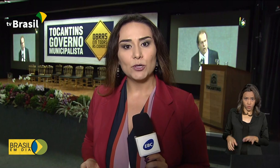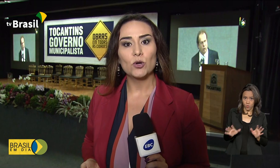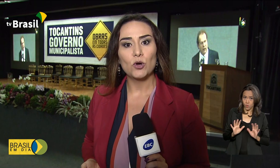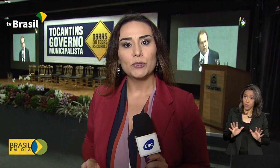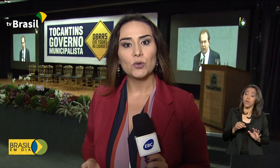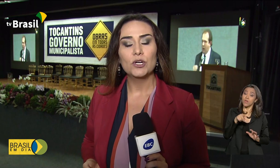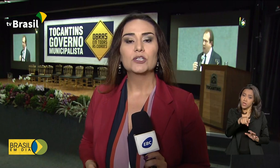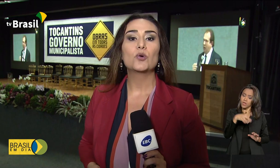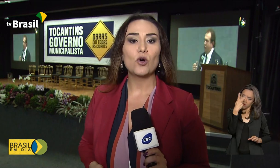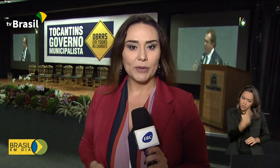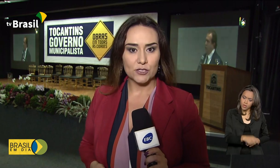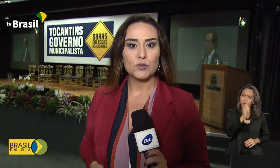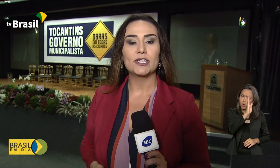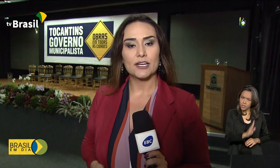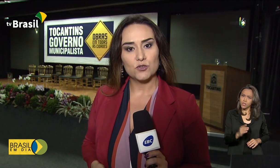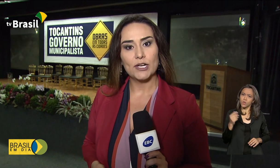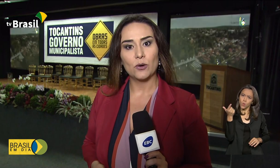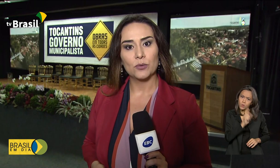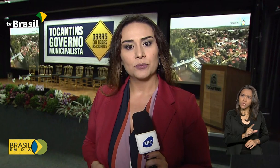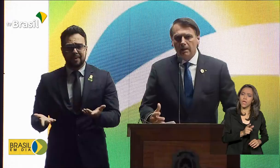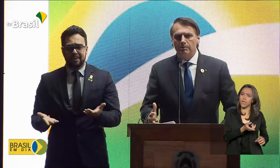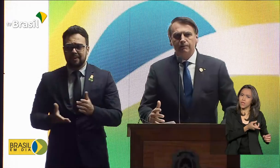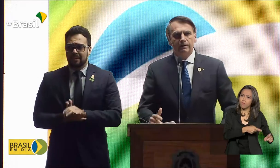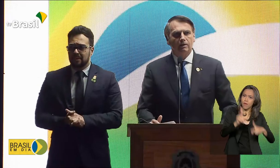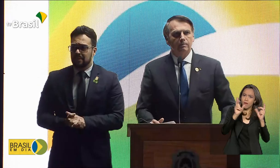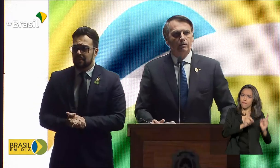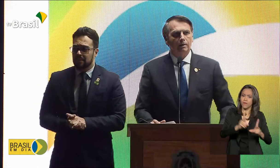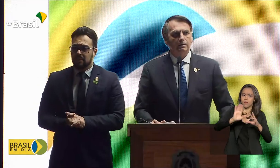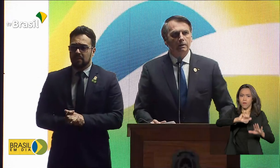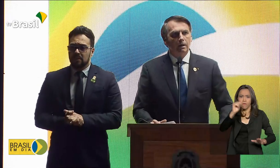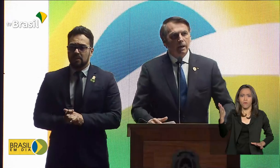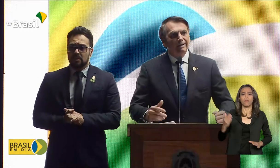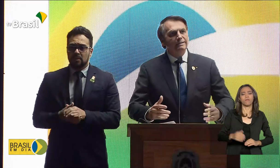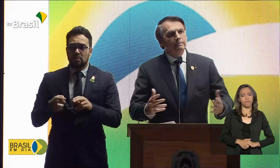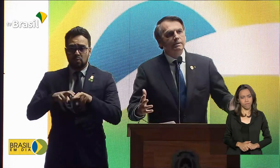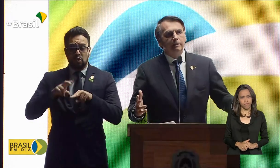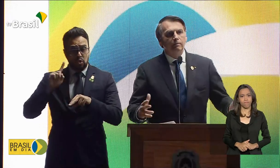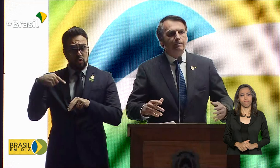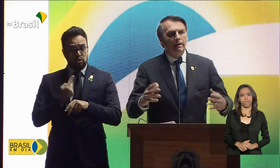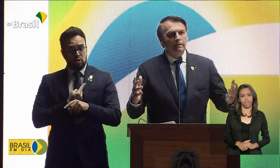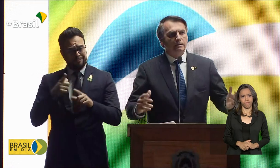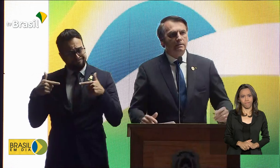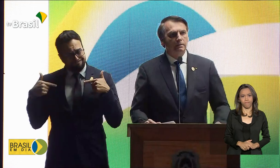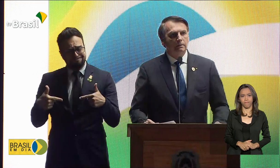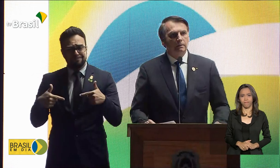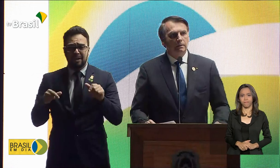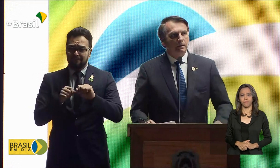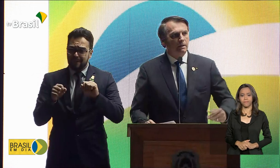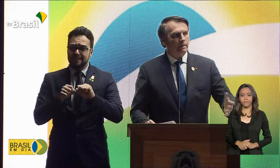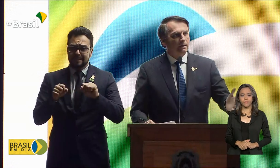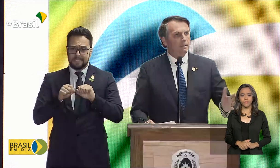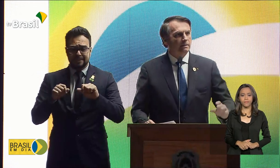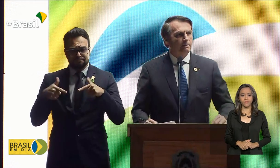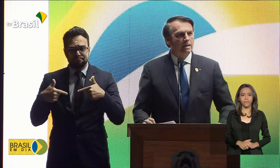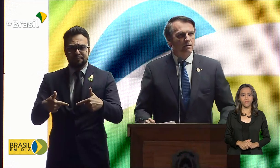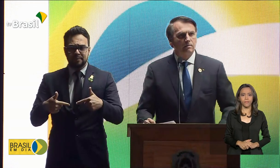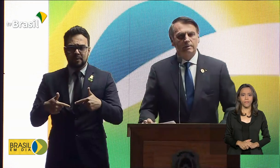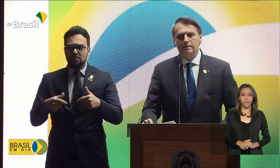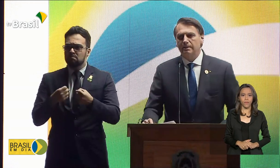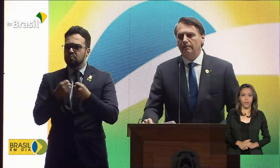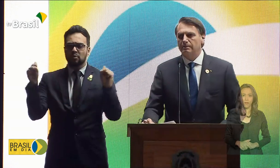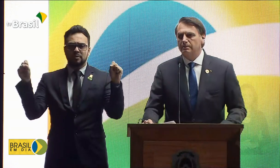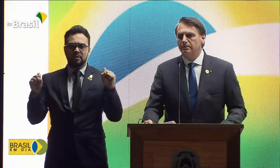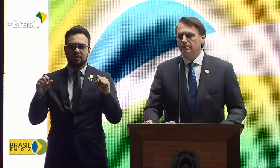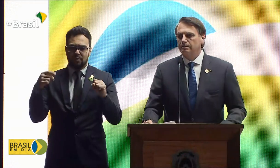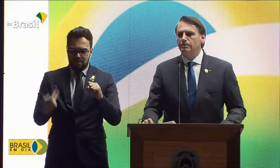potencial econômico no comércio internacional. Temos que fazer alguma coisa. É inadmissível um país que tem uma riqueza mineral